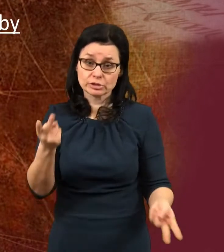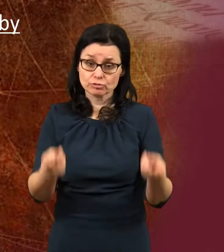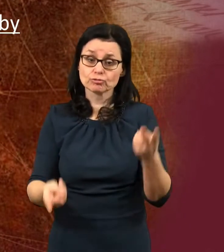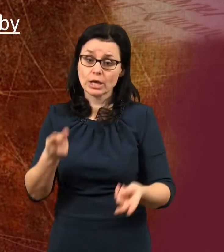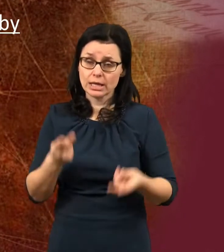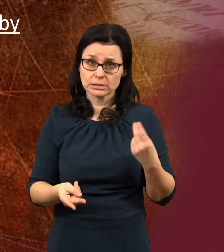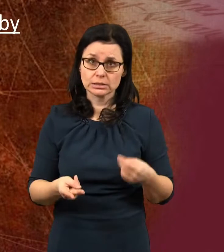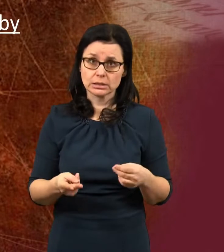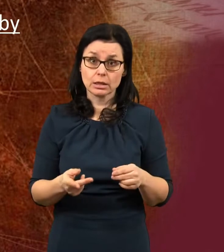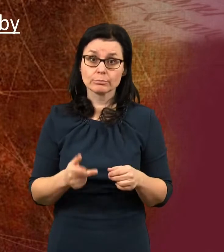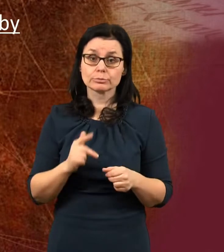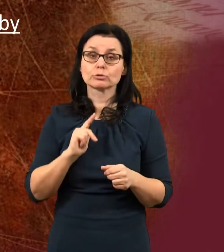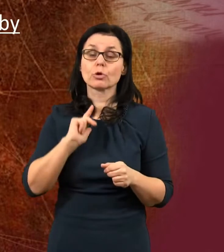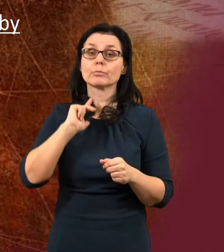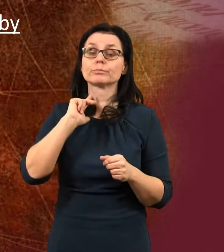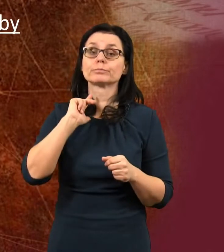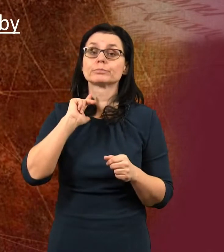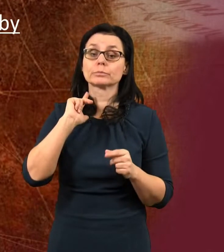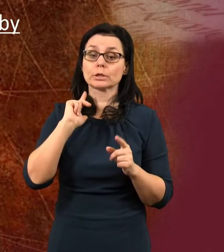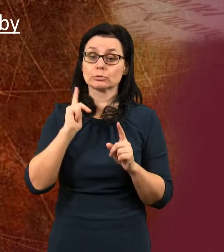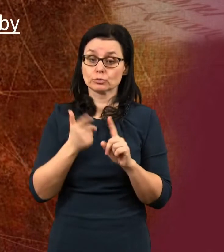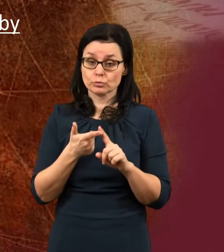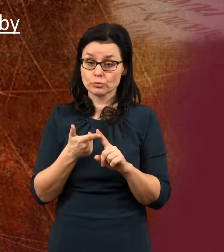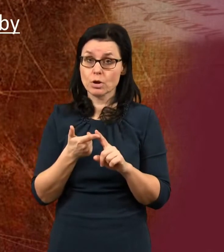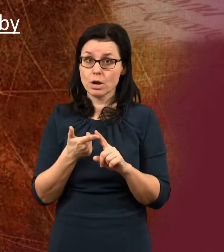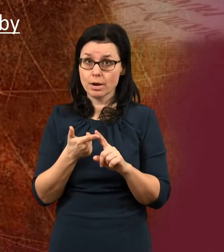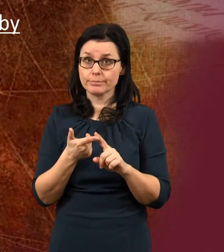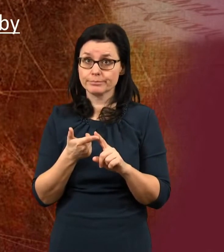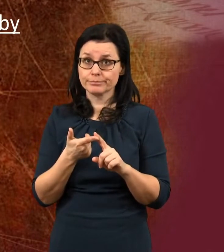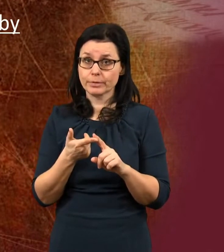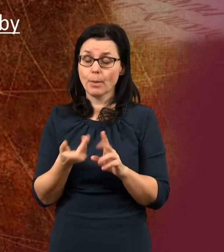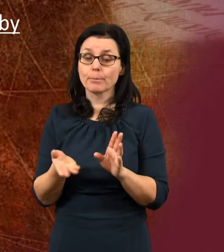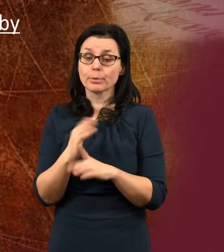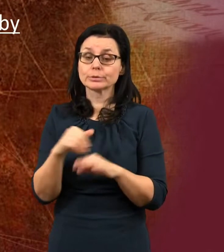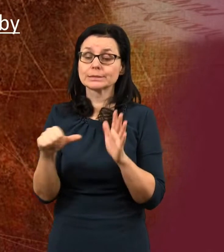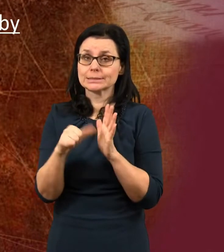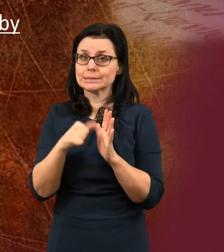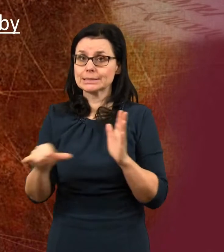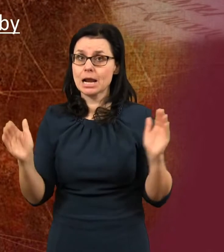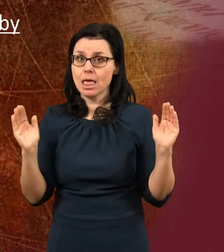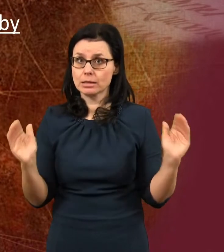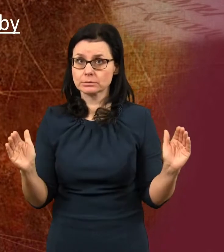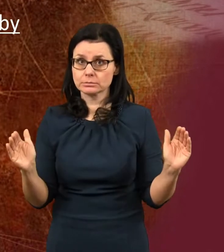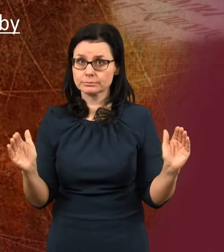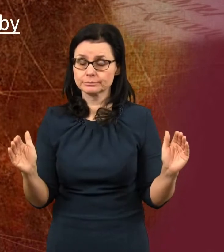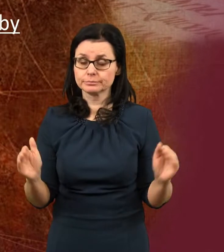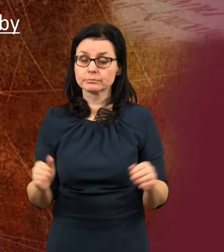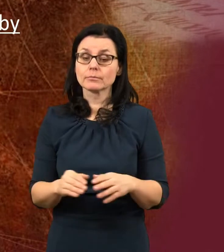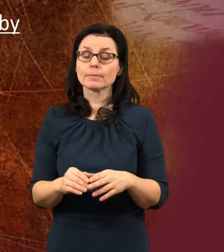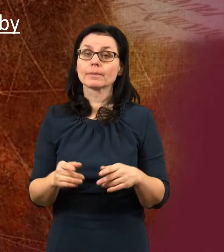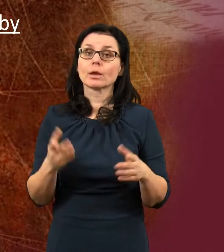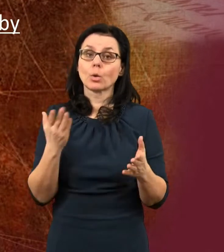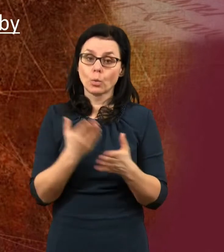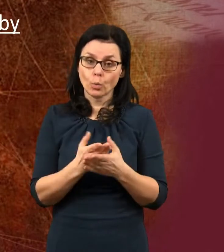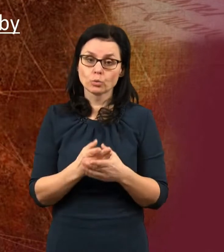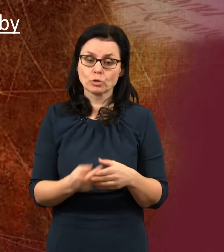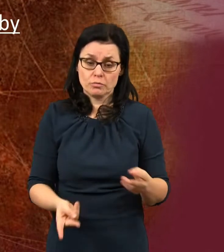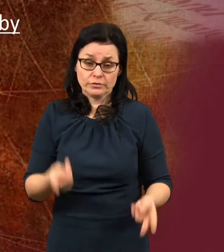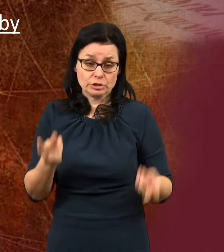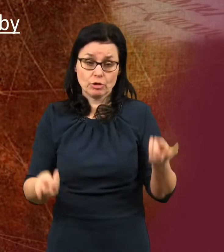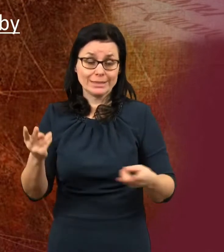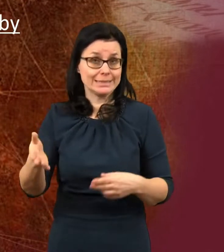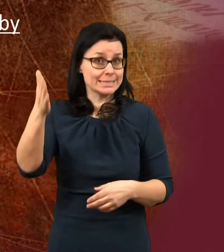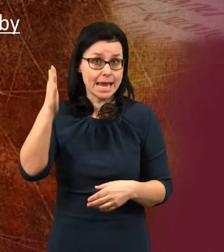při tom druhém vzkříšení po tisíci letí a dňábel je opět bude